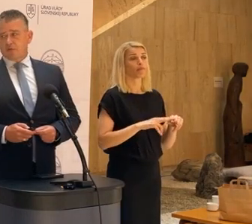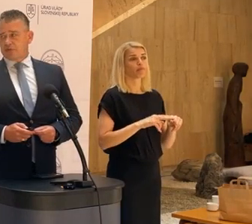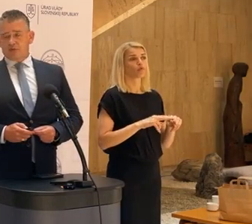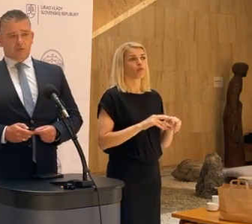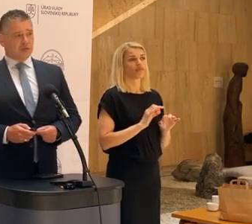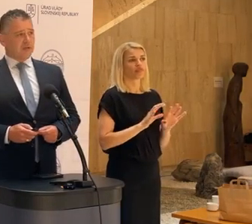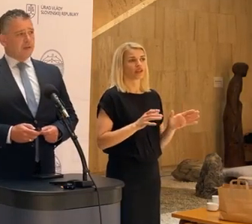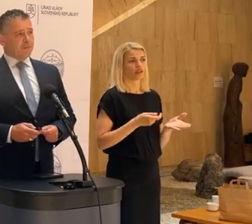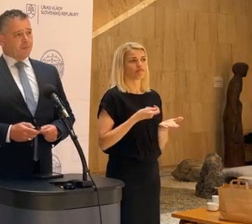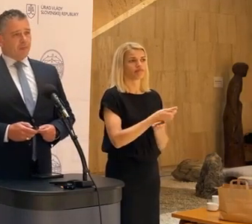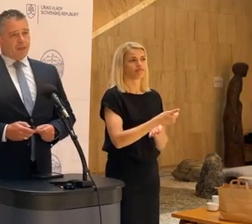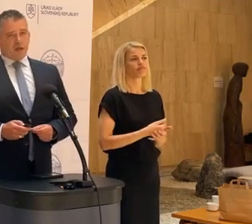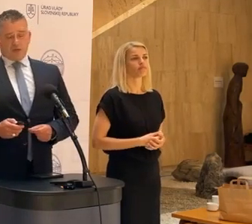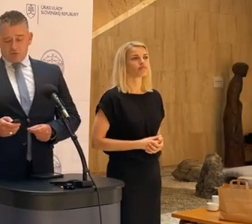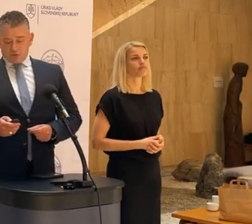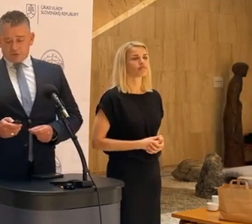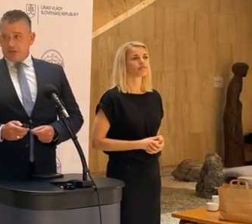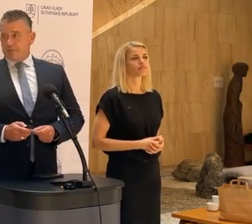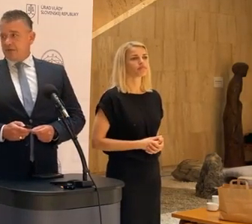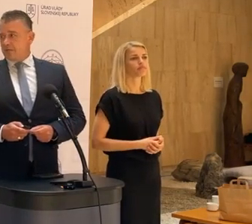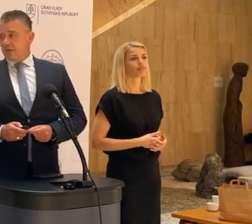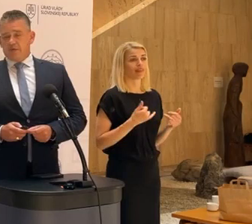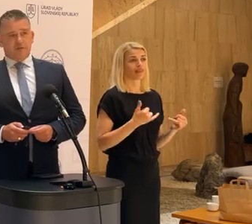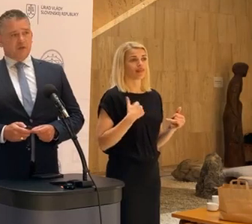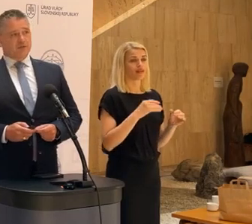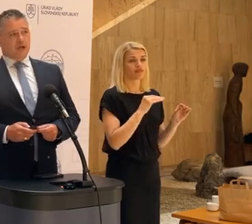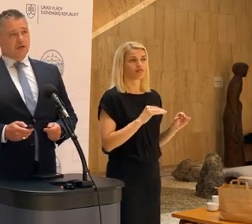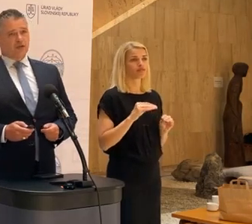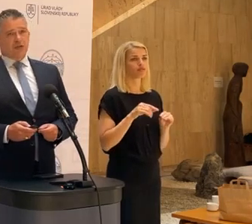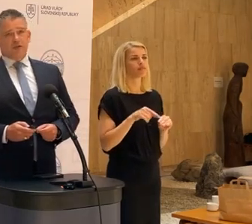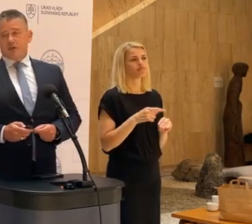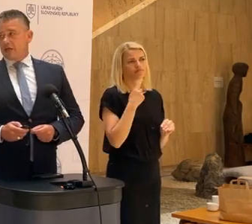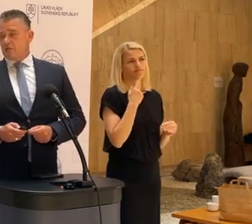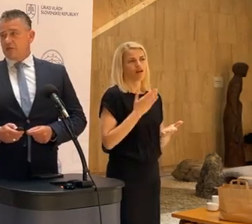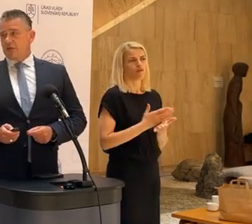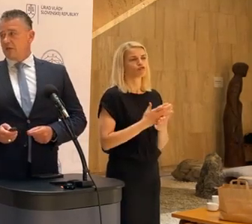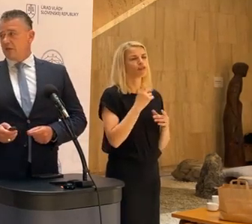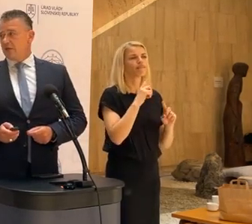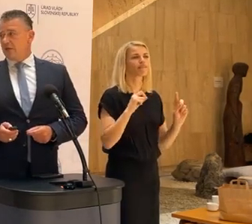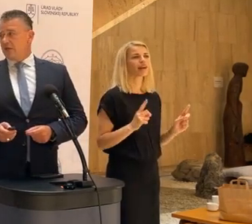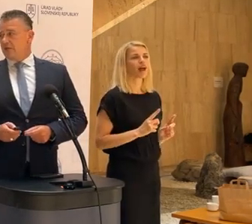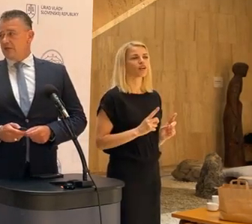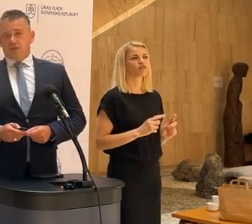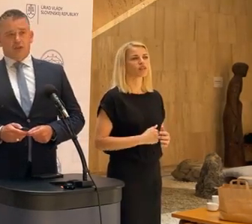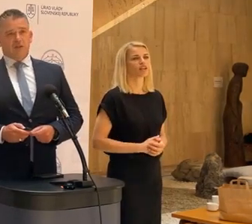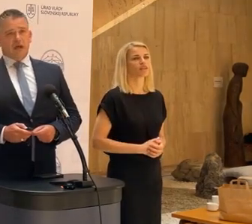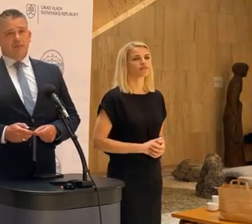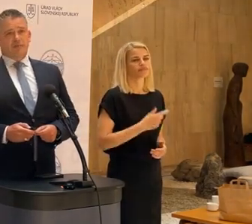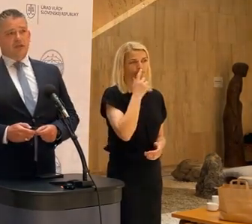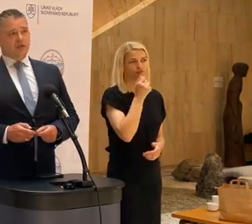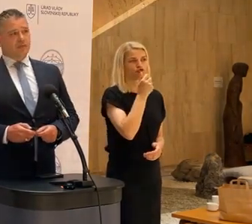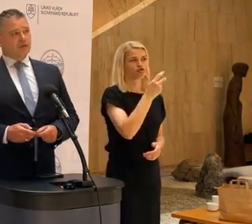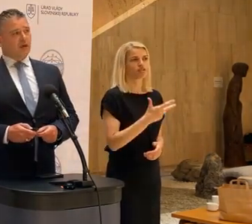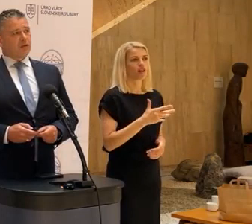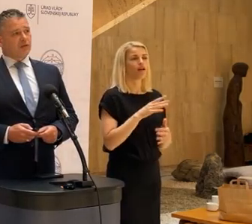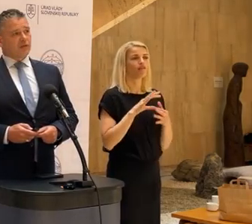príspevok poskytnúť. Ak dovolíte, teraz prejdem v krátkosti k číslám